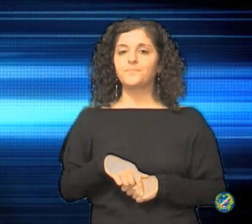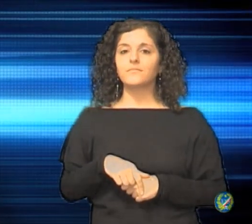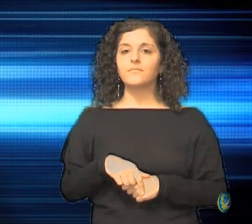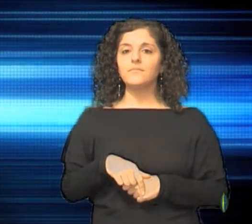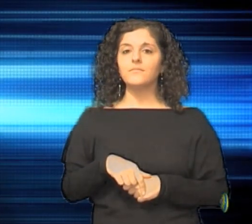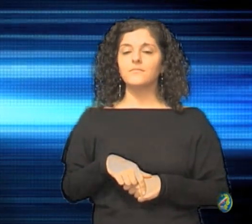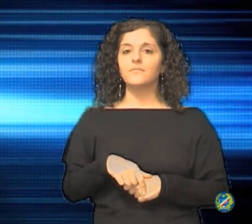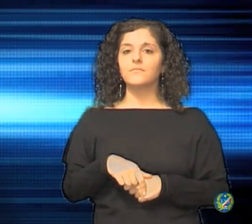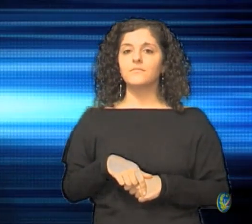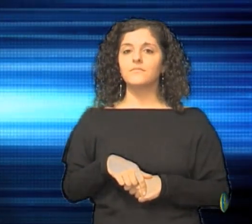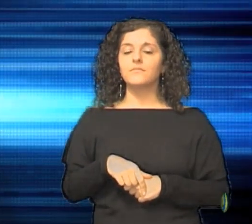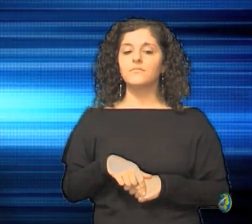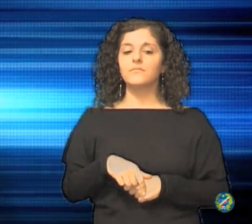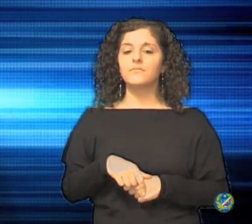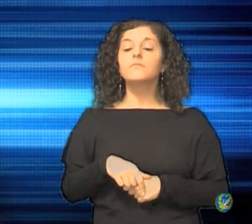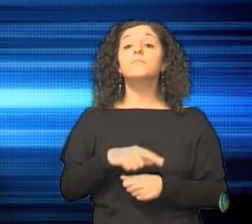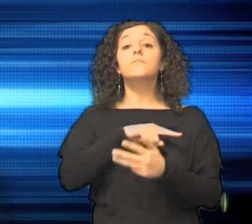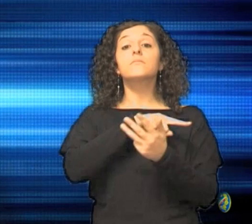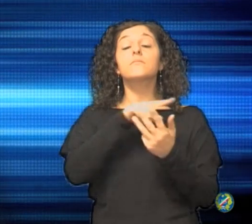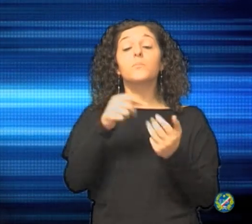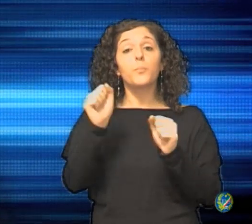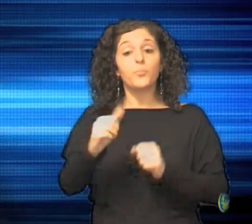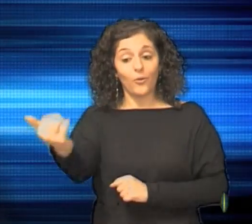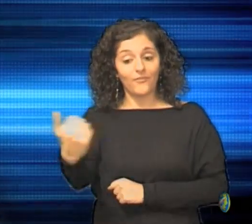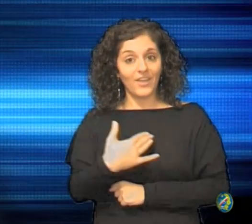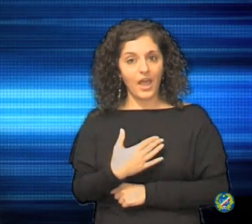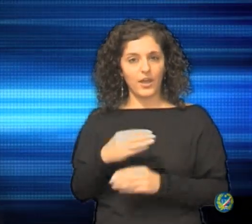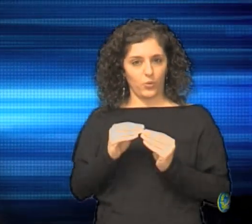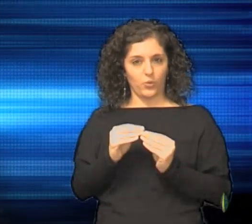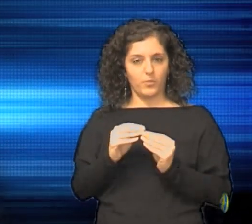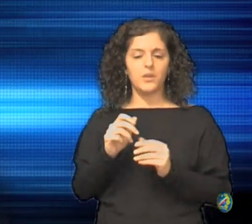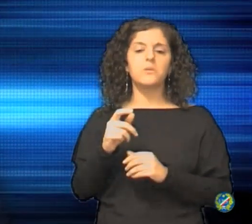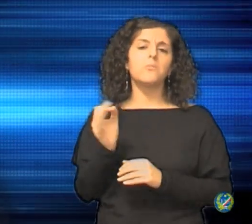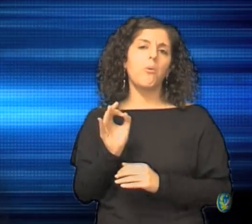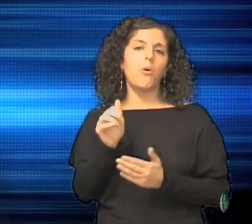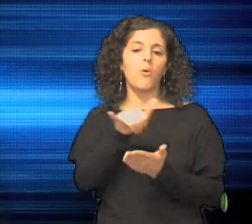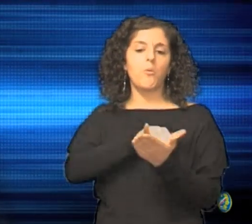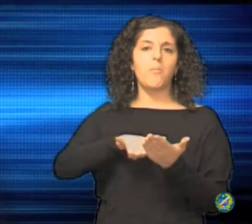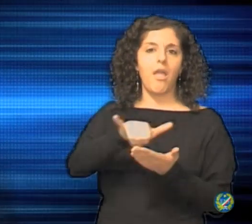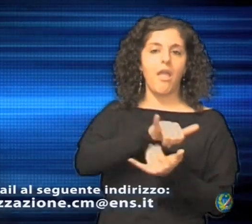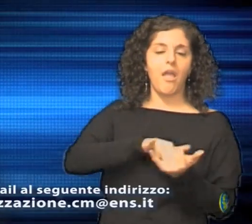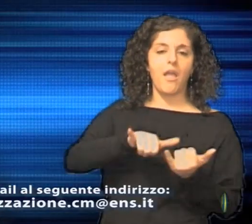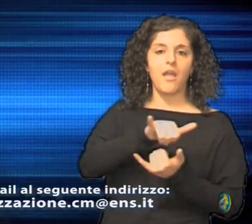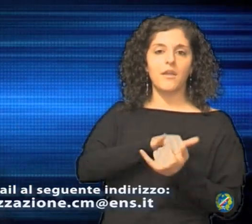la potete inviare o via mail all'indirizzo